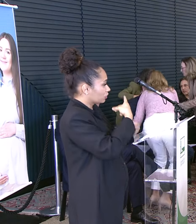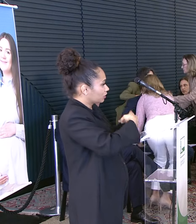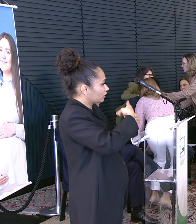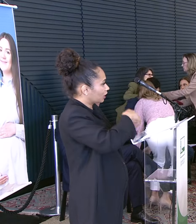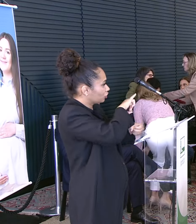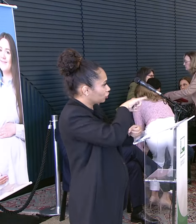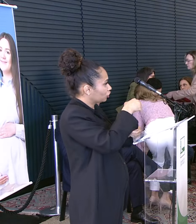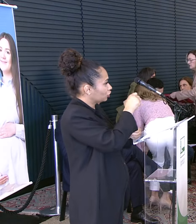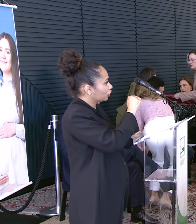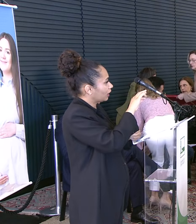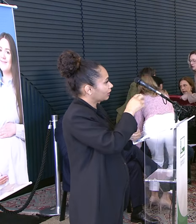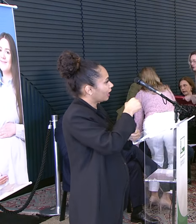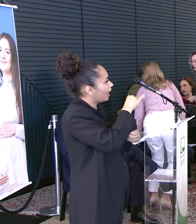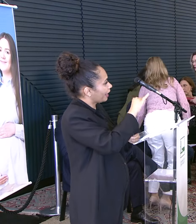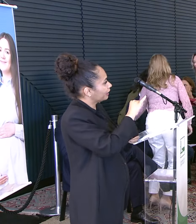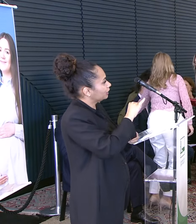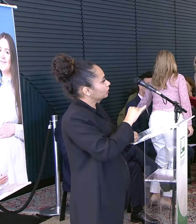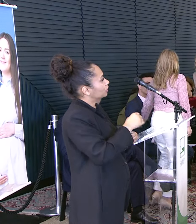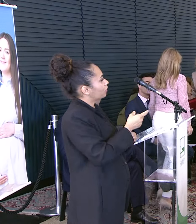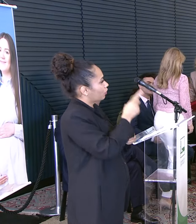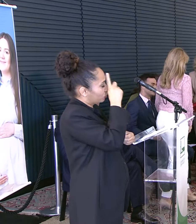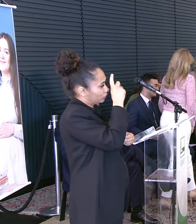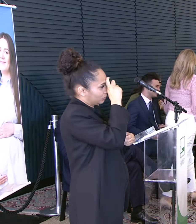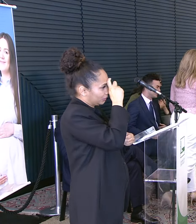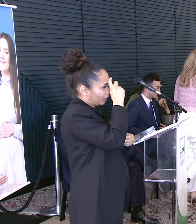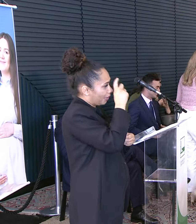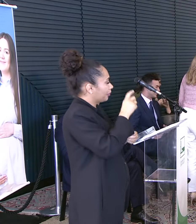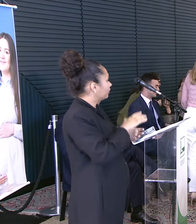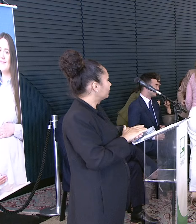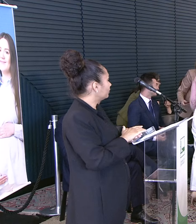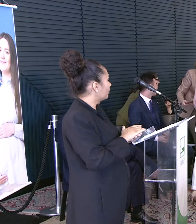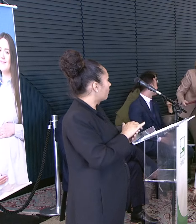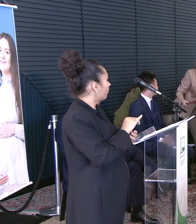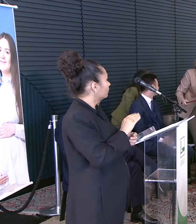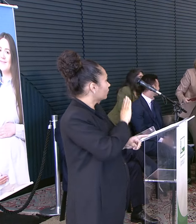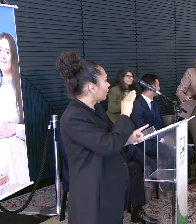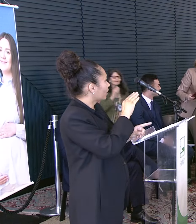Representado pelo seu diretor Senhor Juliano Oliveira Rocha